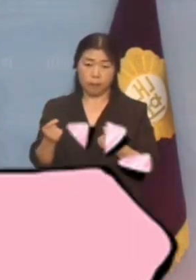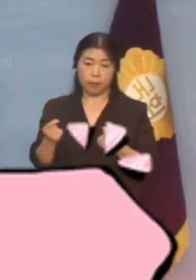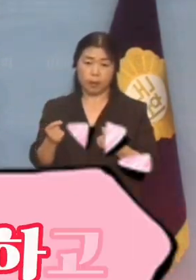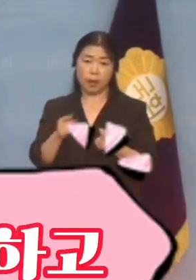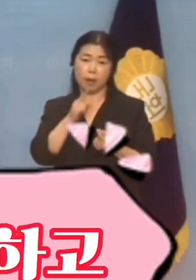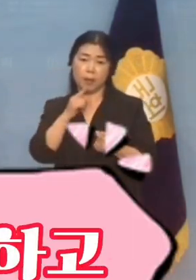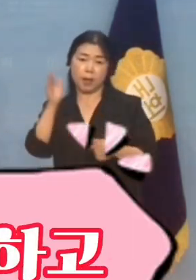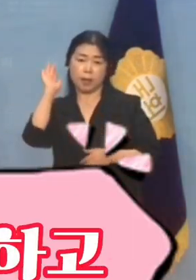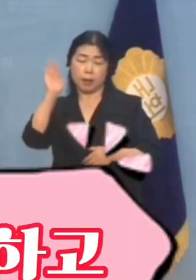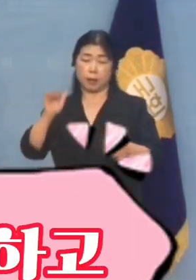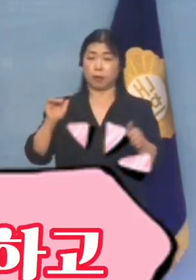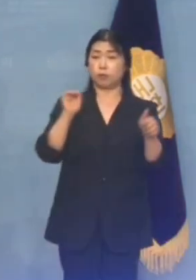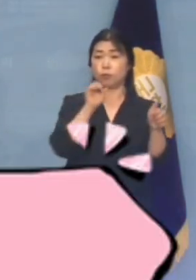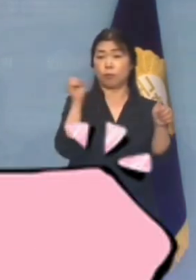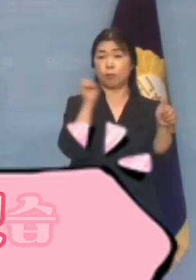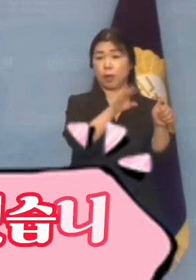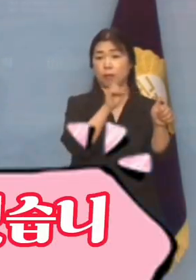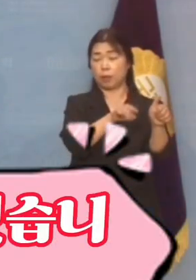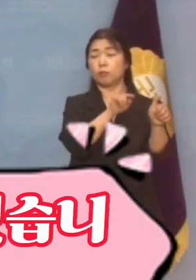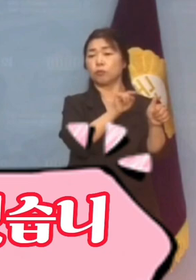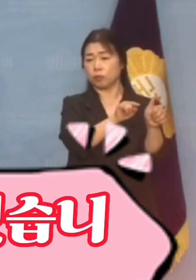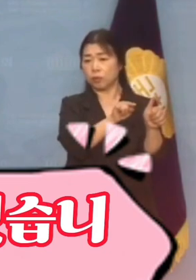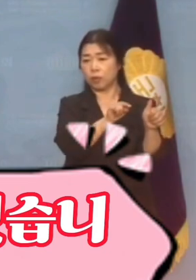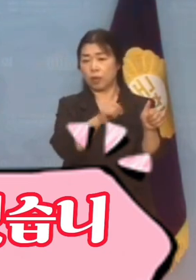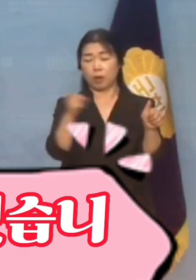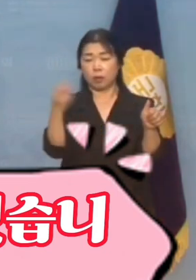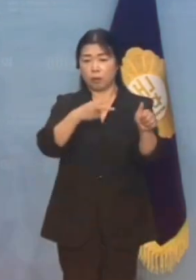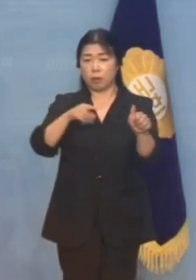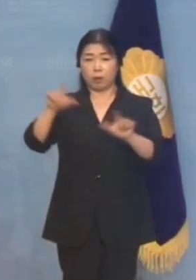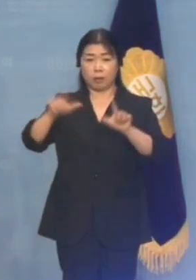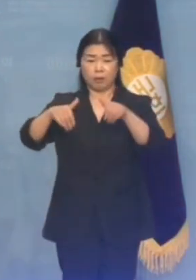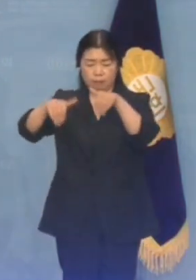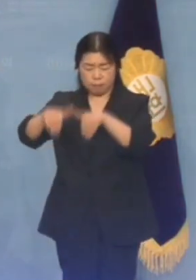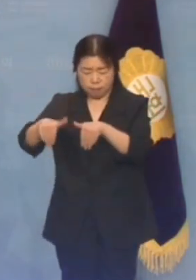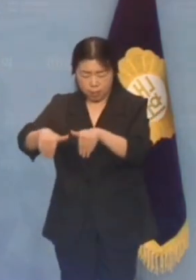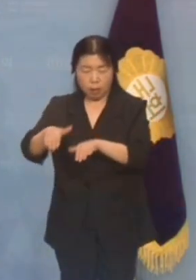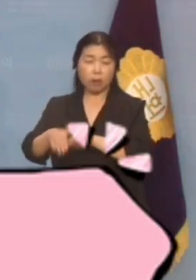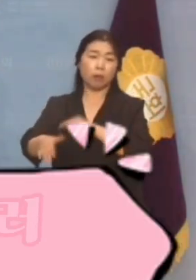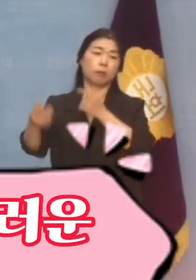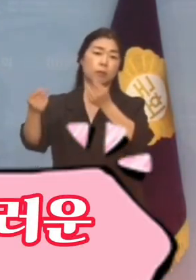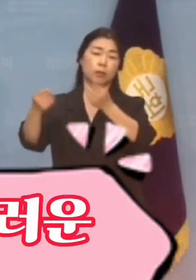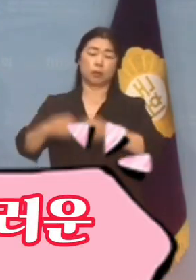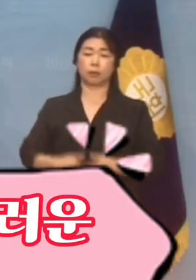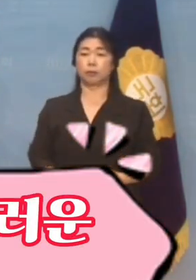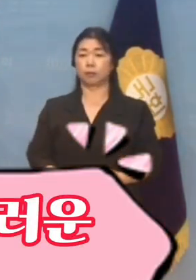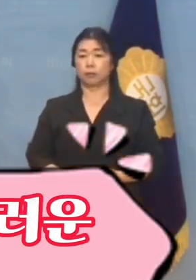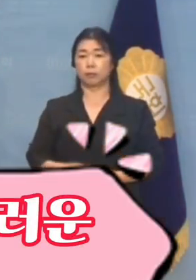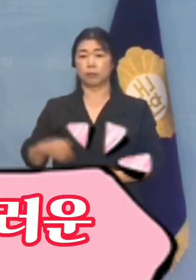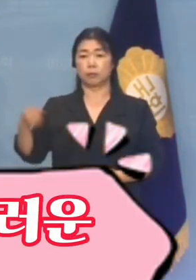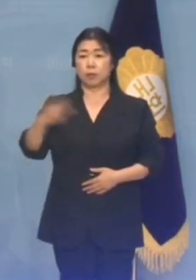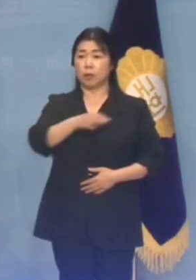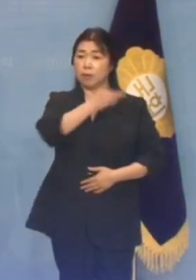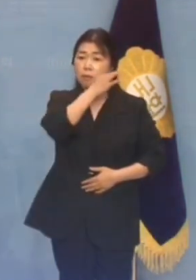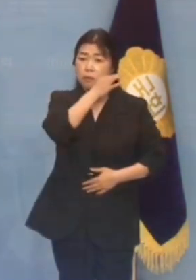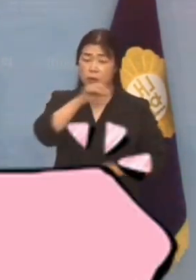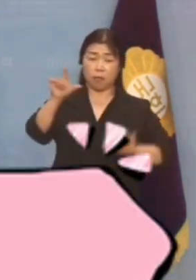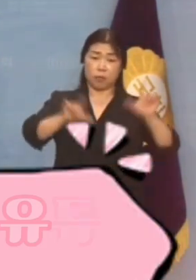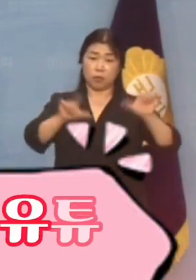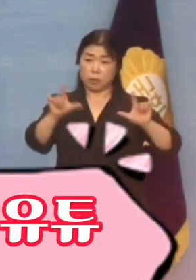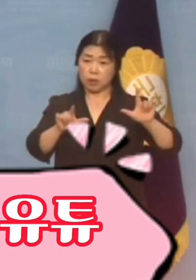당당히 이야기하고 저자세로 일관했습니다. 게다가 이런 부끄러운 장면들을